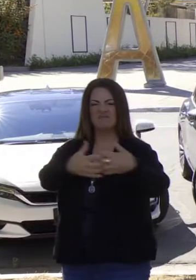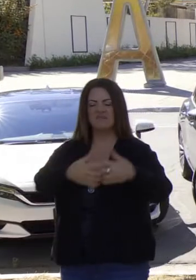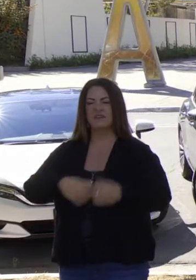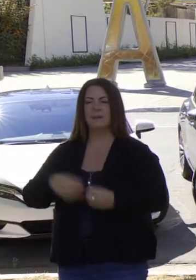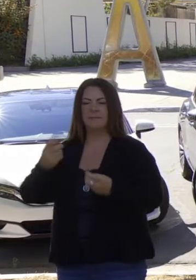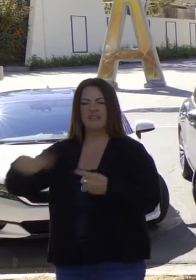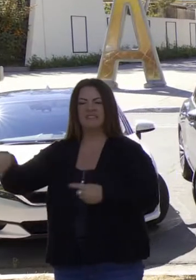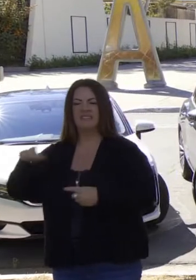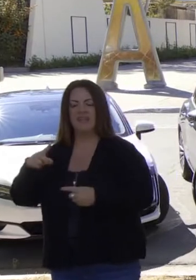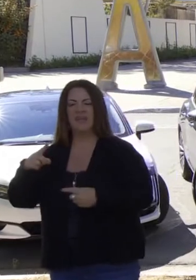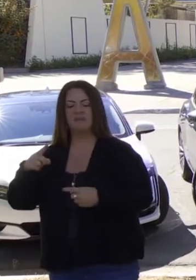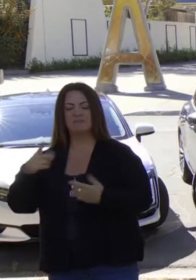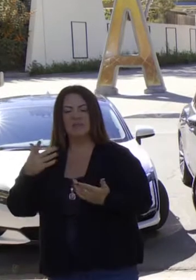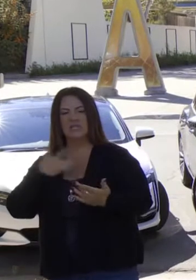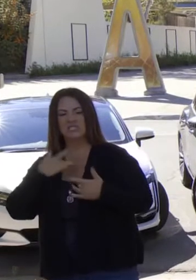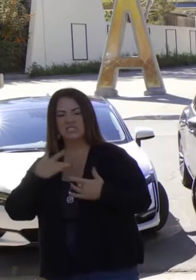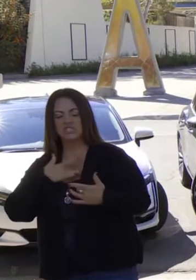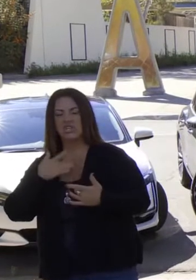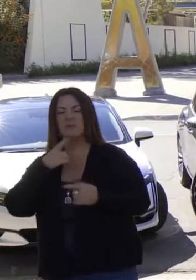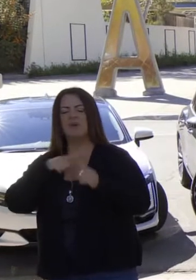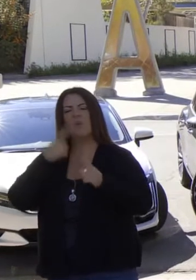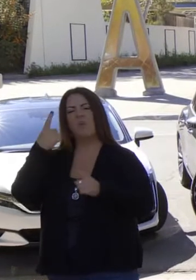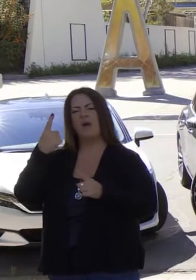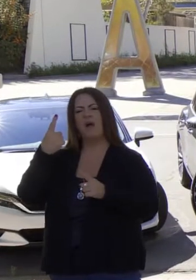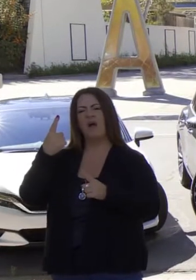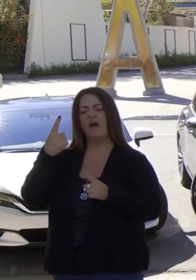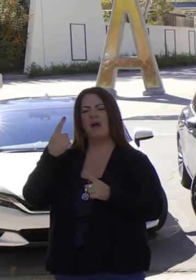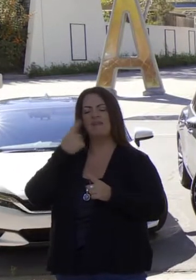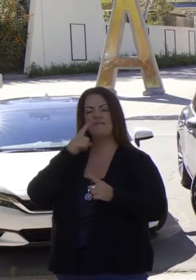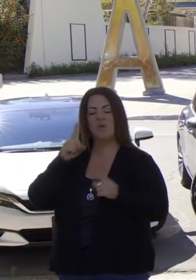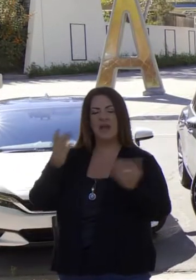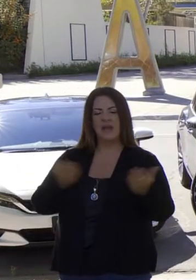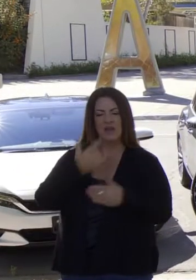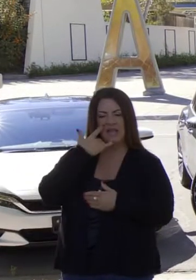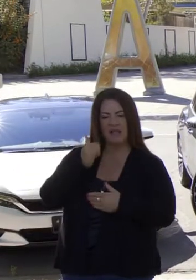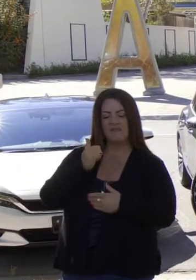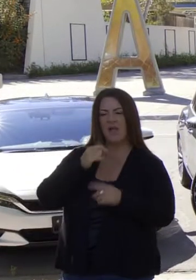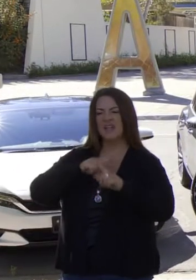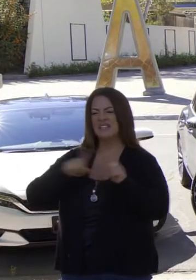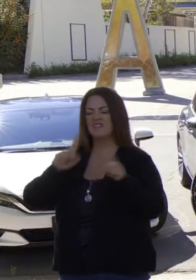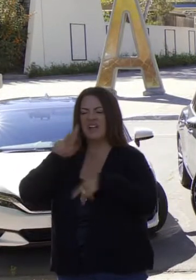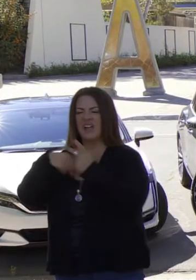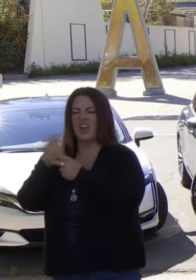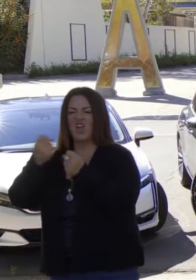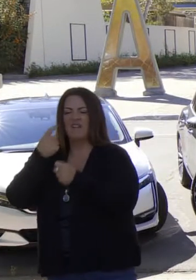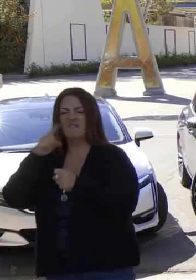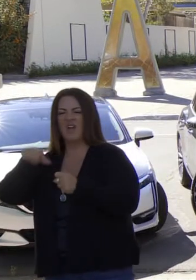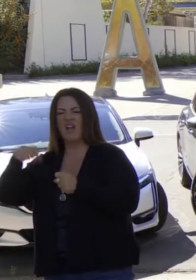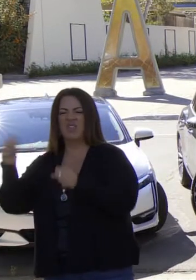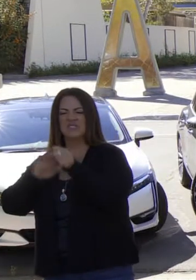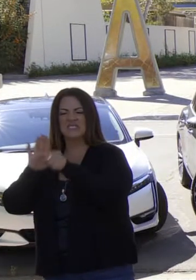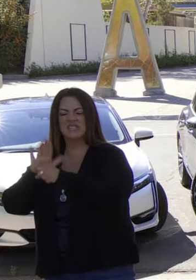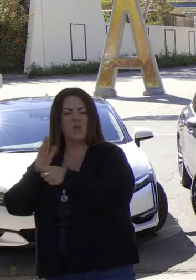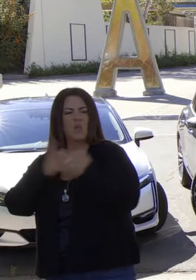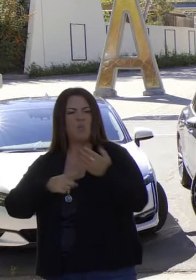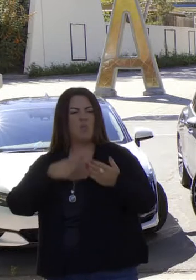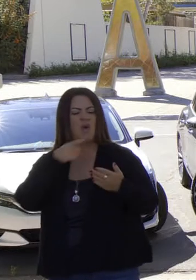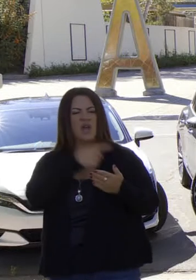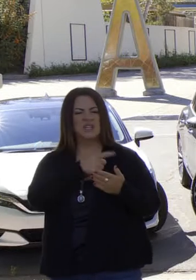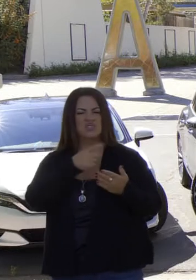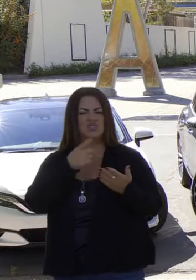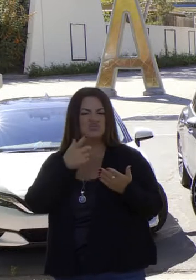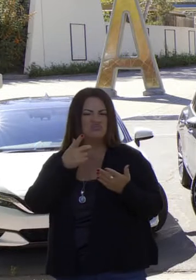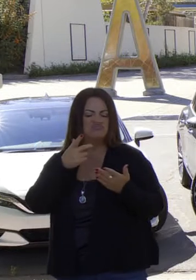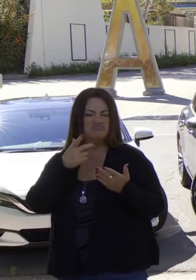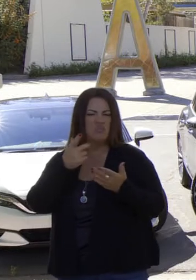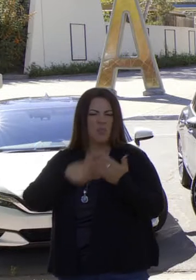Muchos fabricantes están preocupados por hacer un carro para California y otro para el resto del país. ¿Qué tipo de reacción planea usted